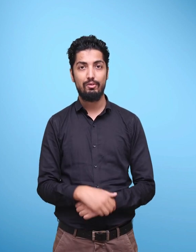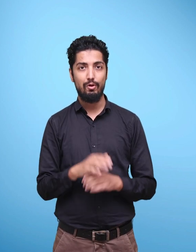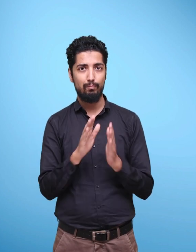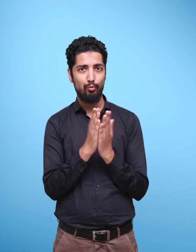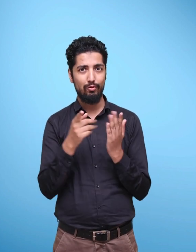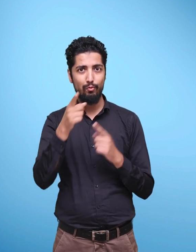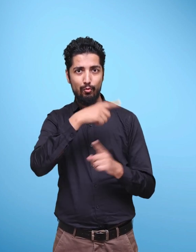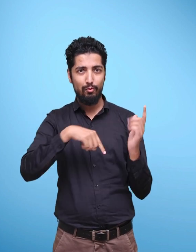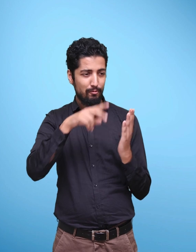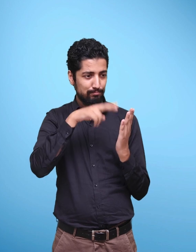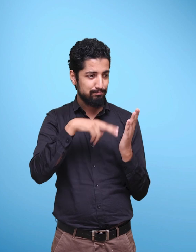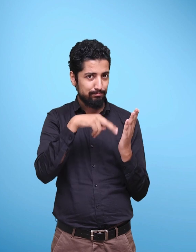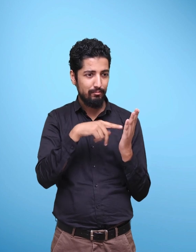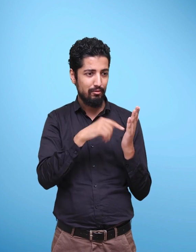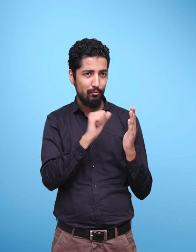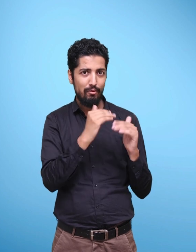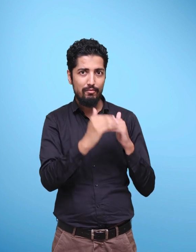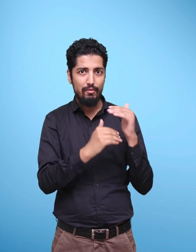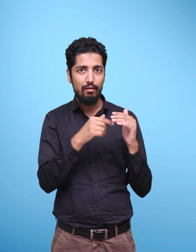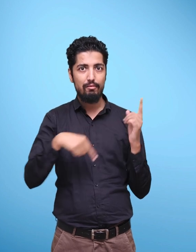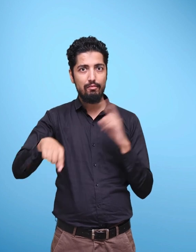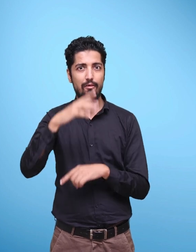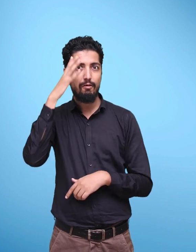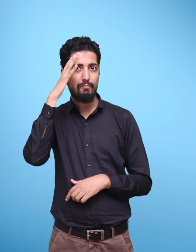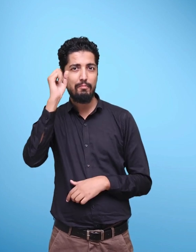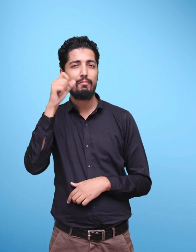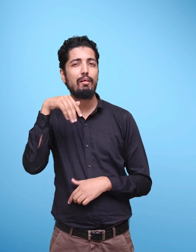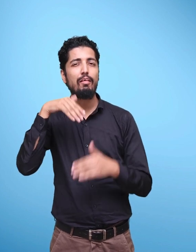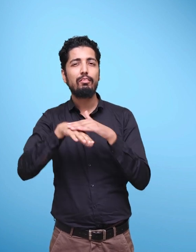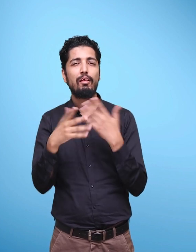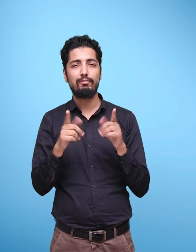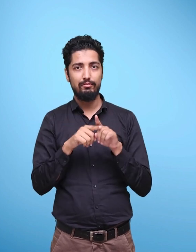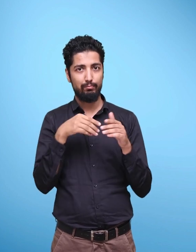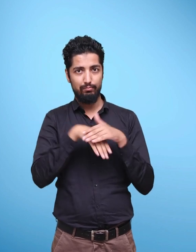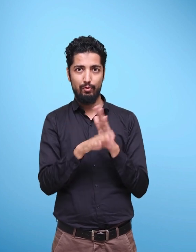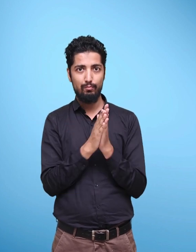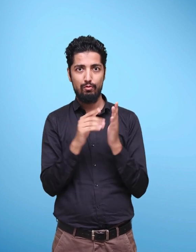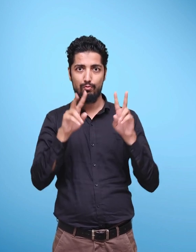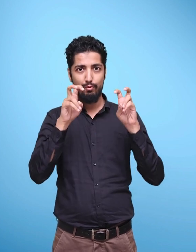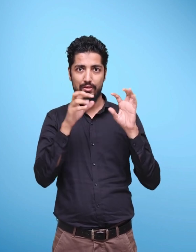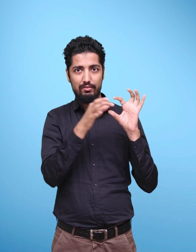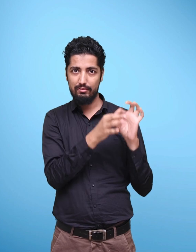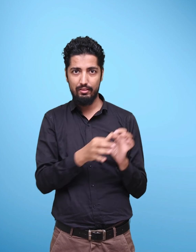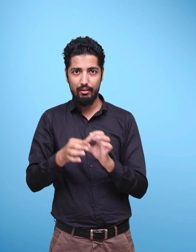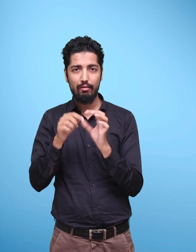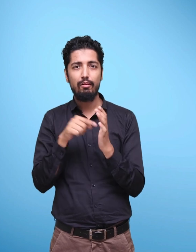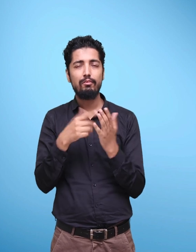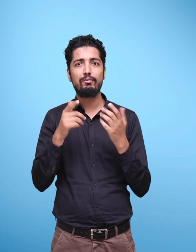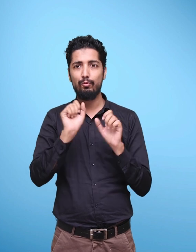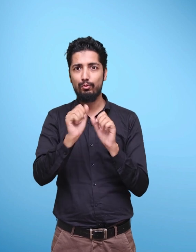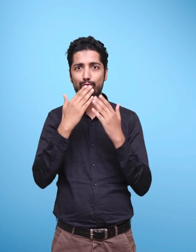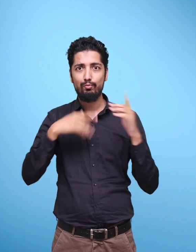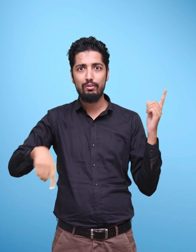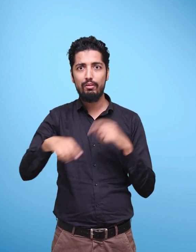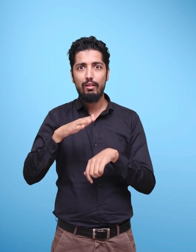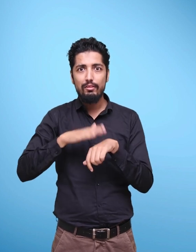This has been kept in mind while developing the textbook. The content included in this book is